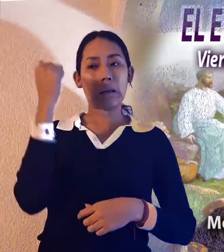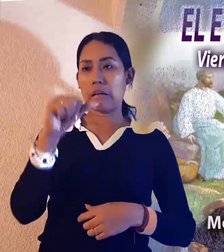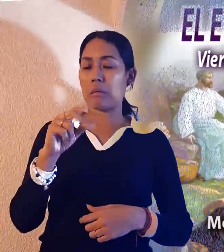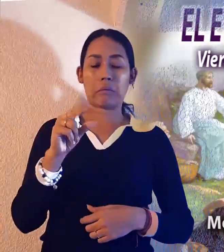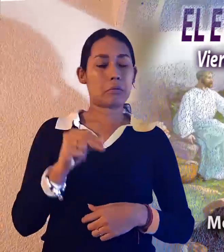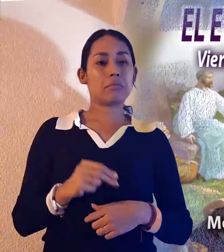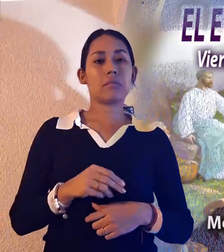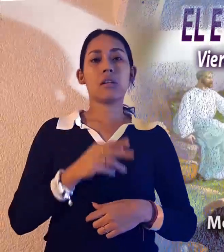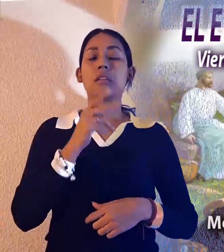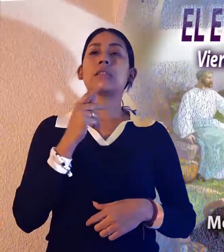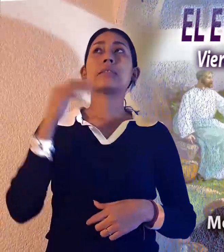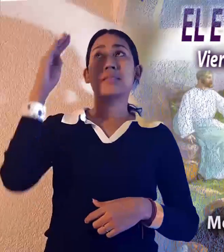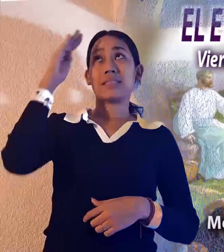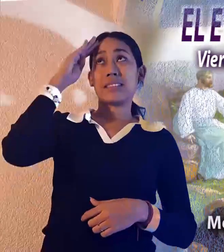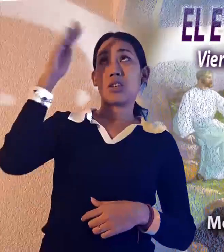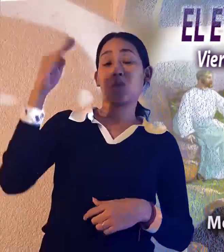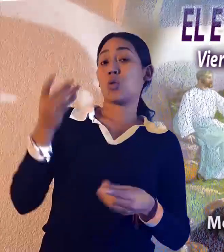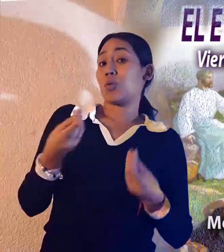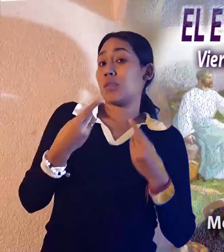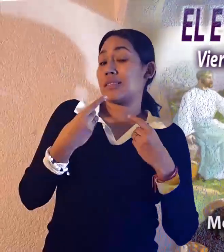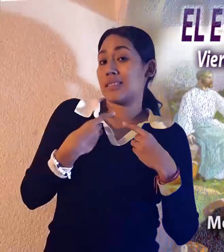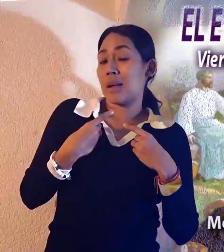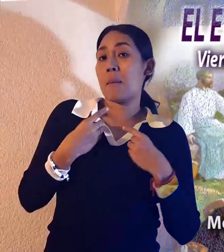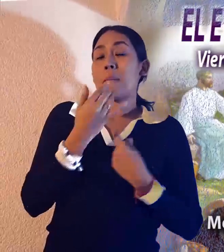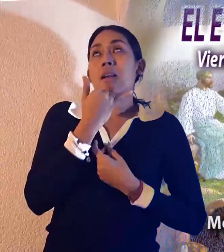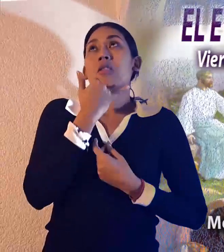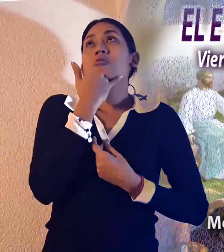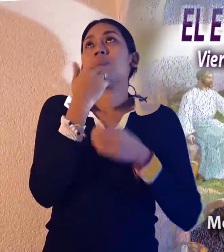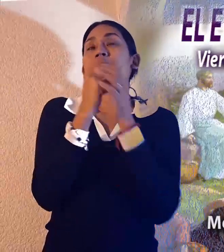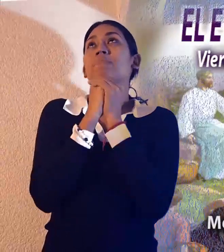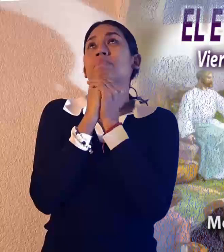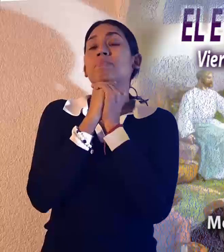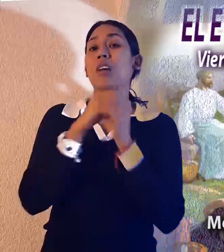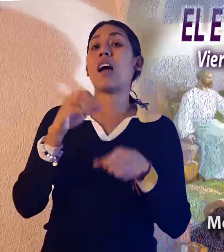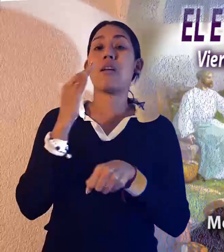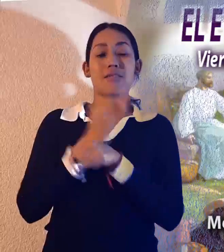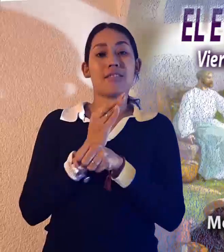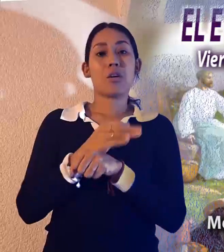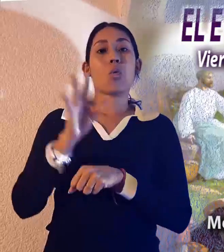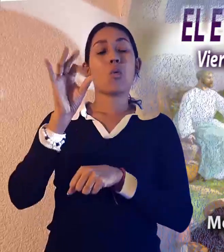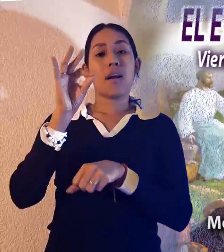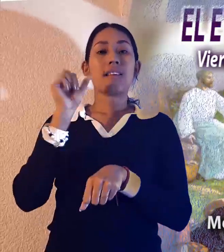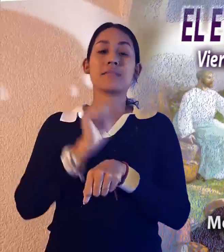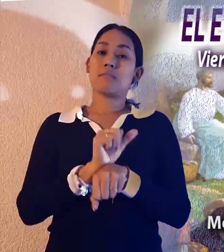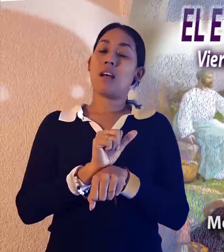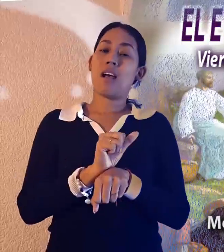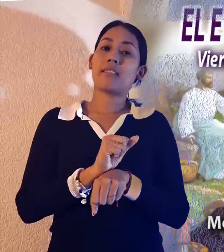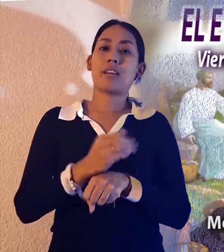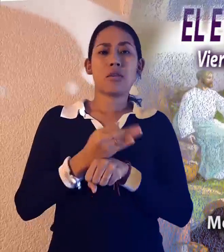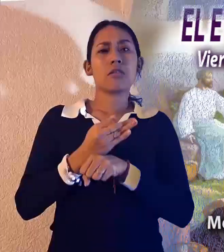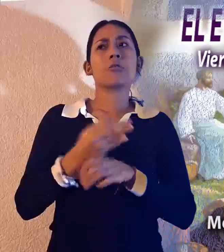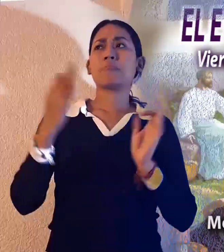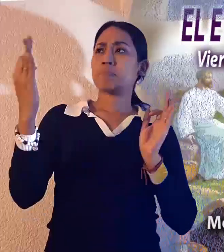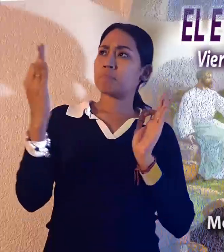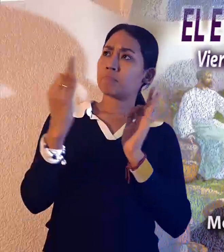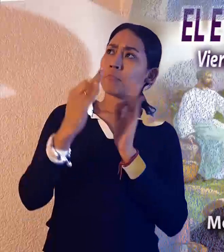El Señor nos ofrece su misericordia en este tiempo de cuaresma. Acerquémonos